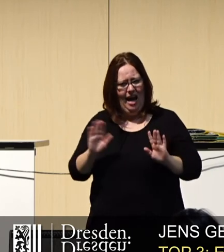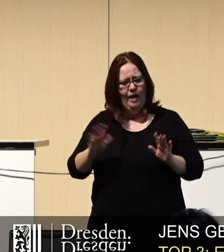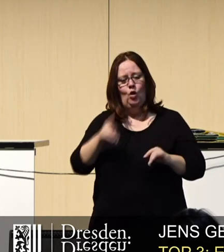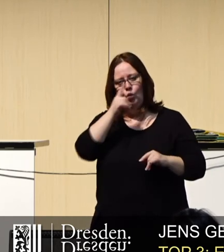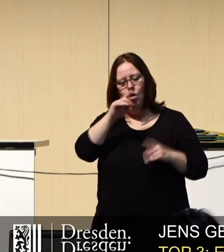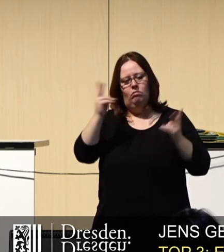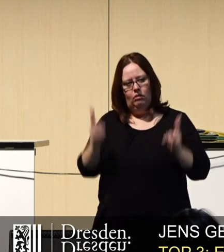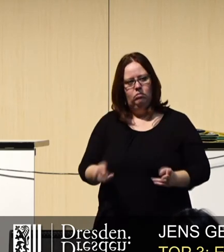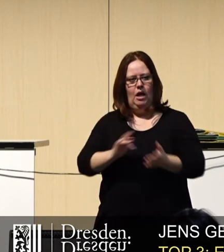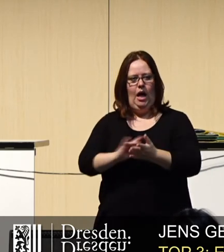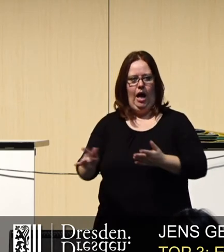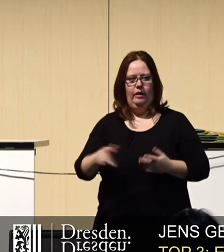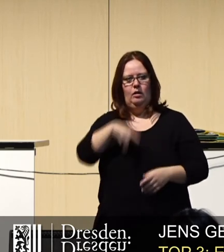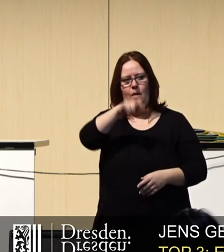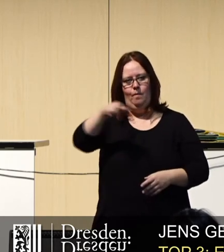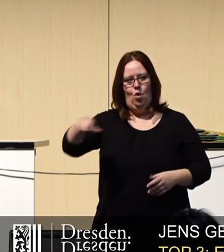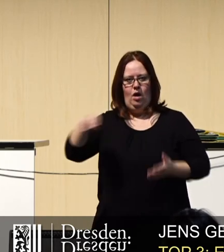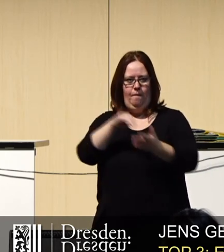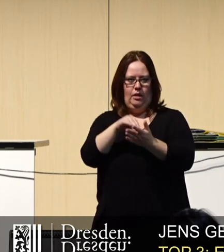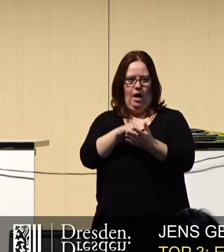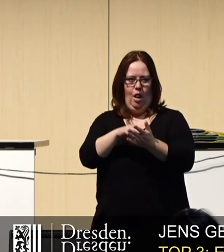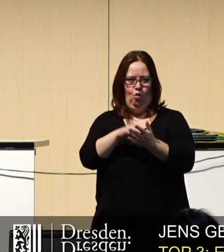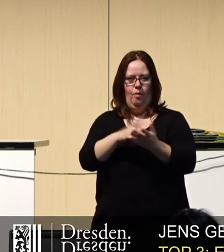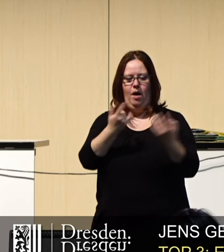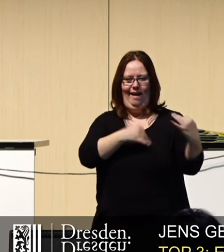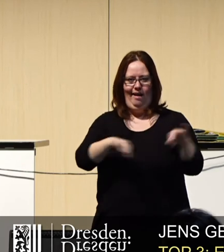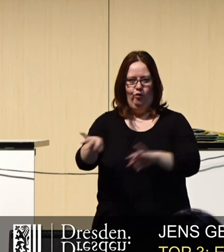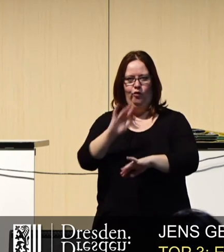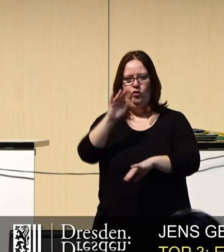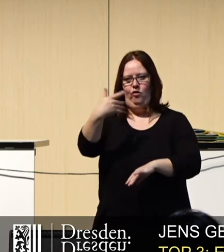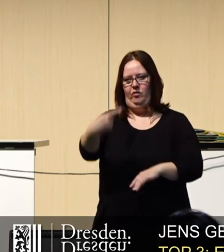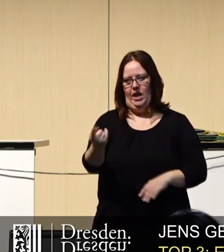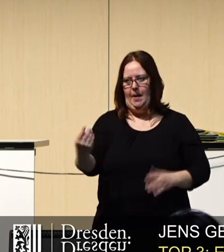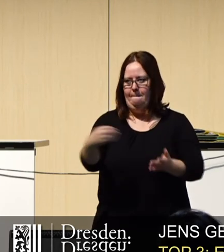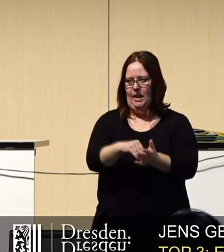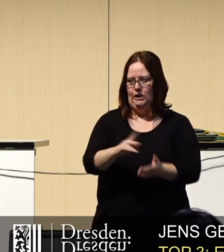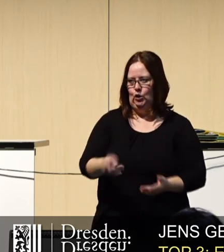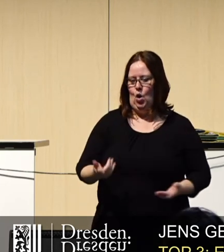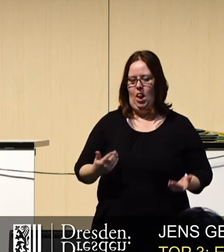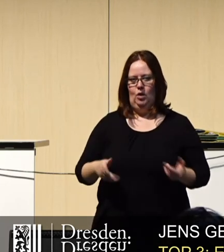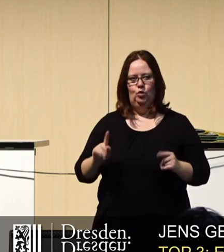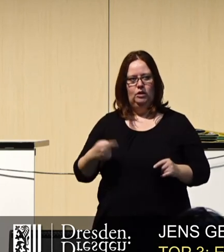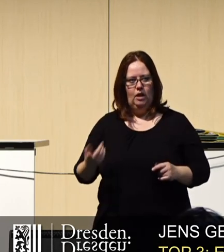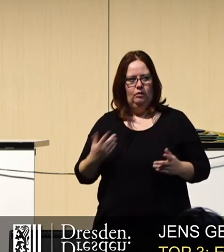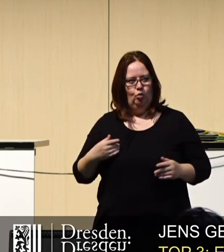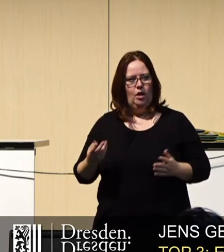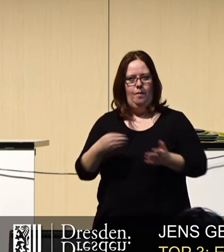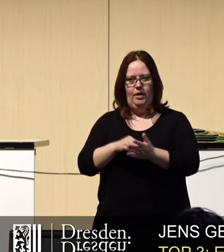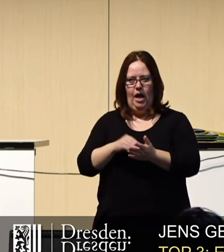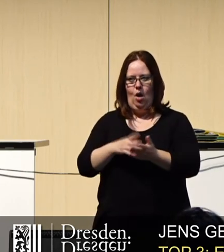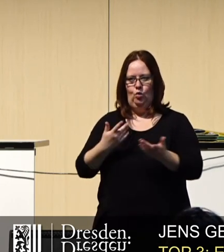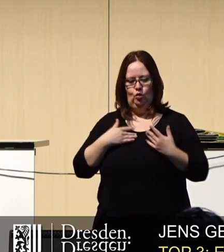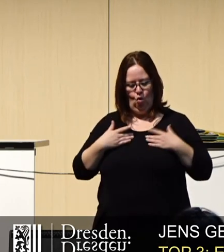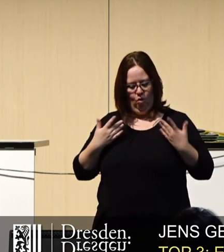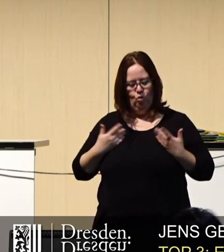ging einzig und allein, die Bürger bei der Einführung von G5G zu beteiligen. Und wir haben diese Beteiligung